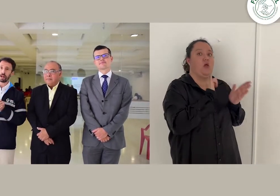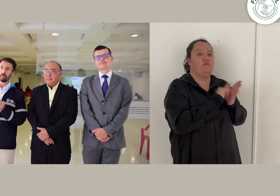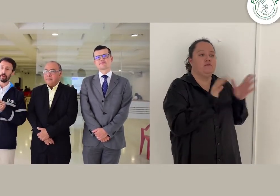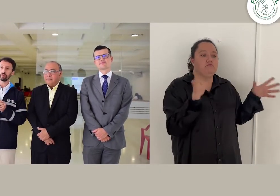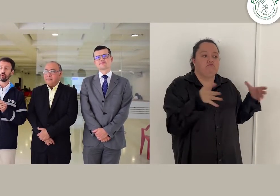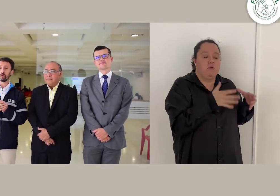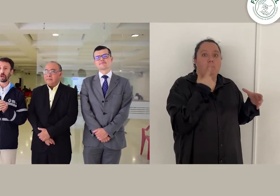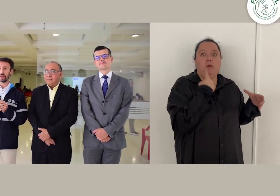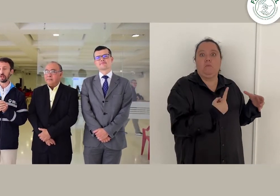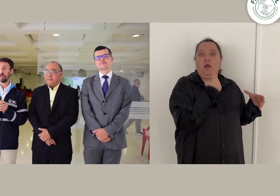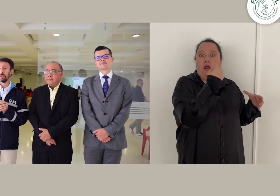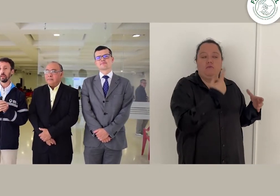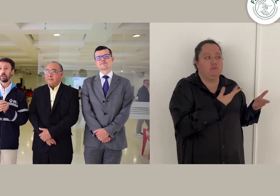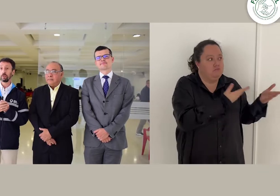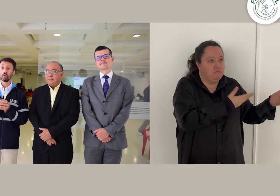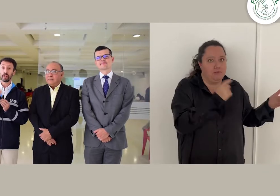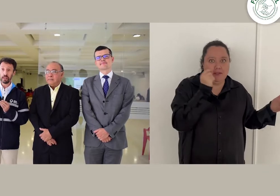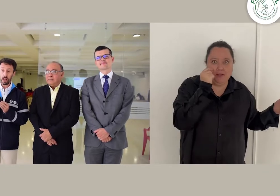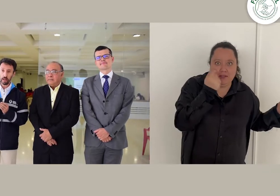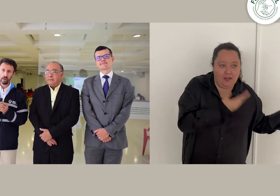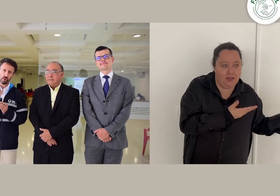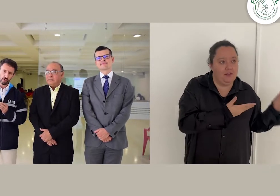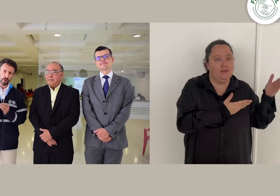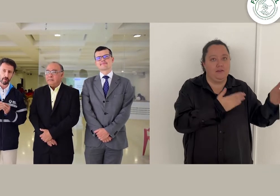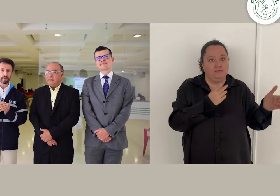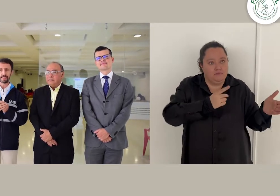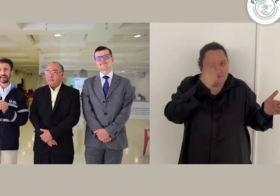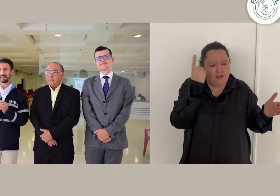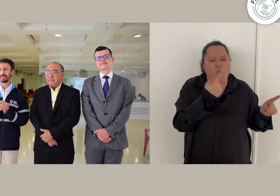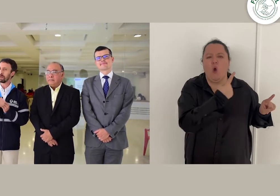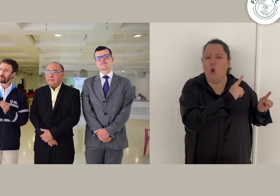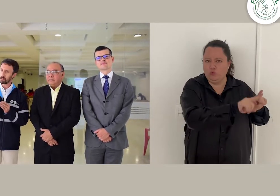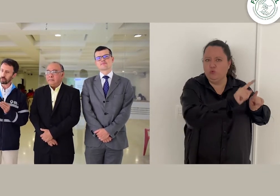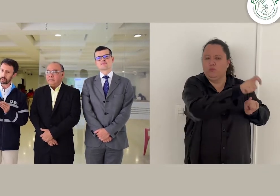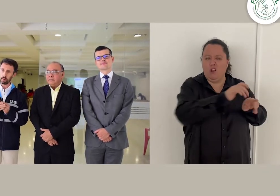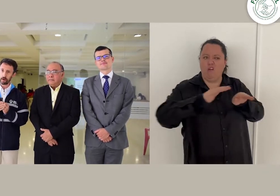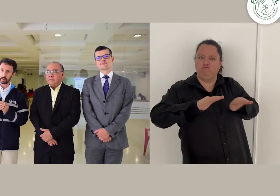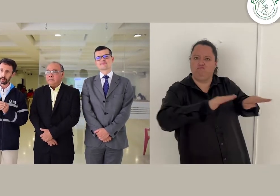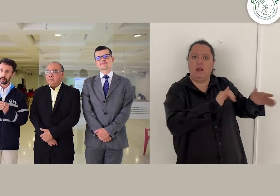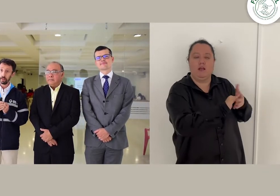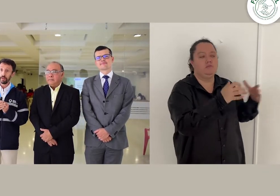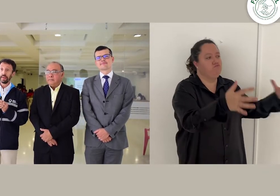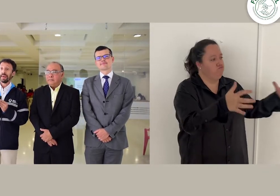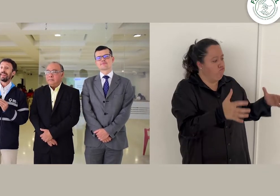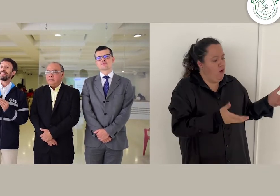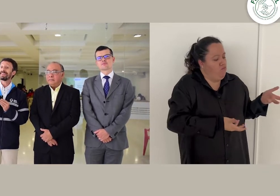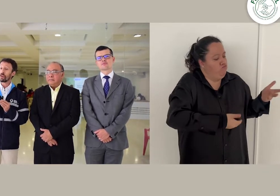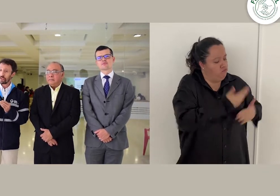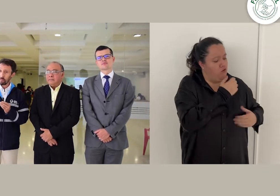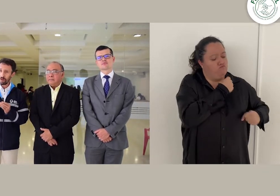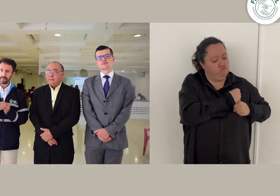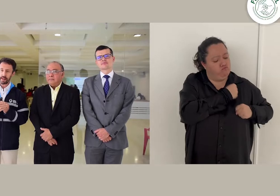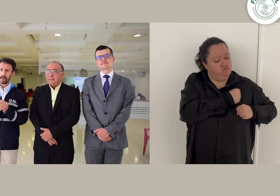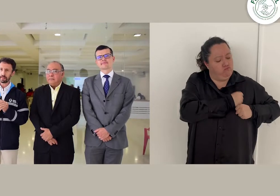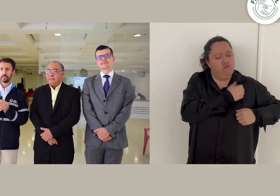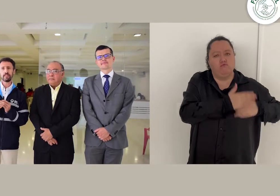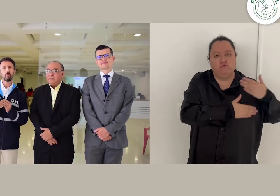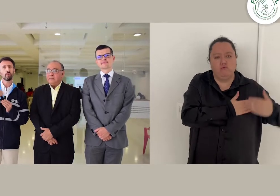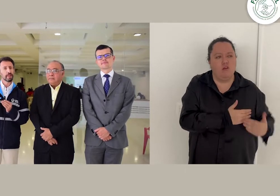primera vez con Don Henry, con Daniel y con otros representantes, empezamos a trabajar. Desarrollamos las tareas, hicimos